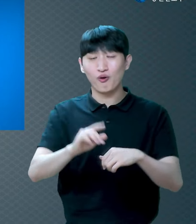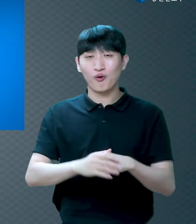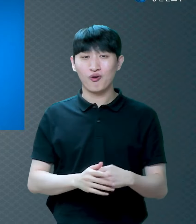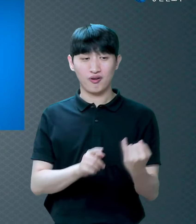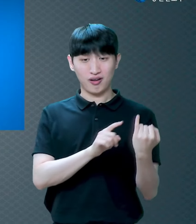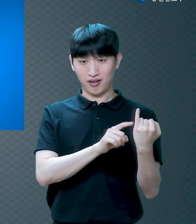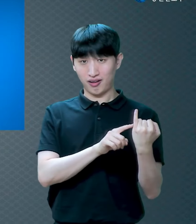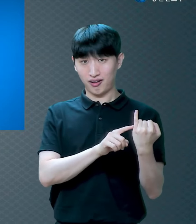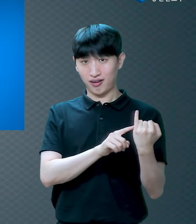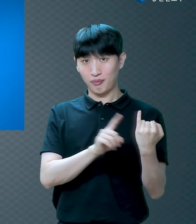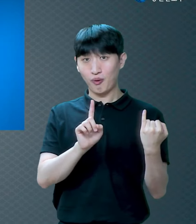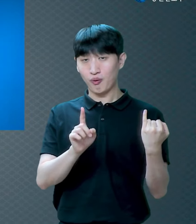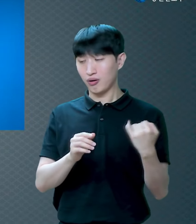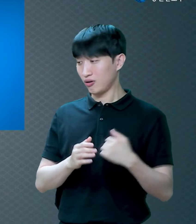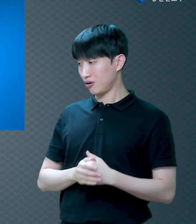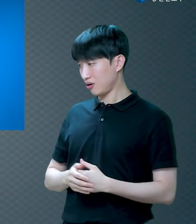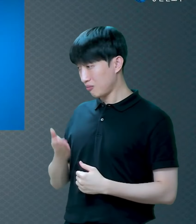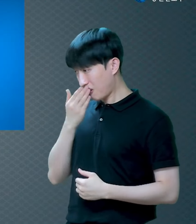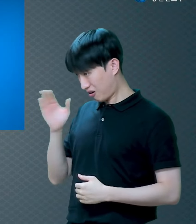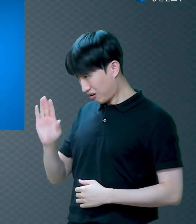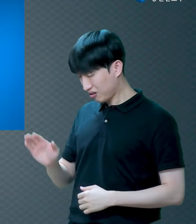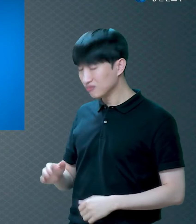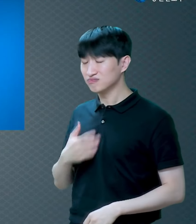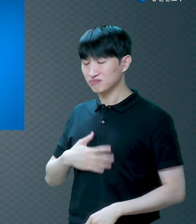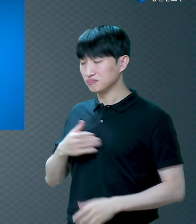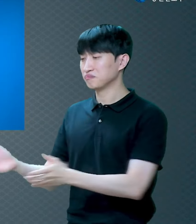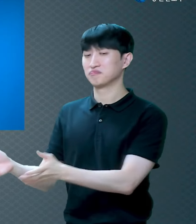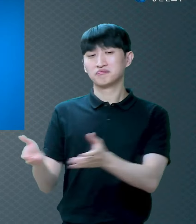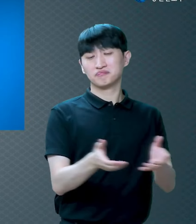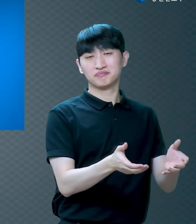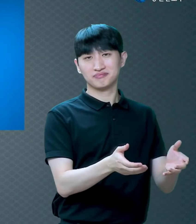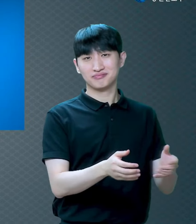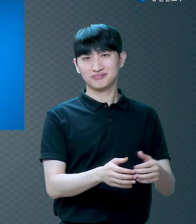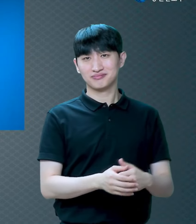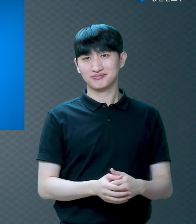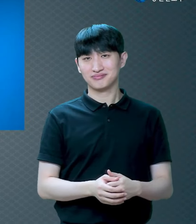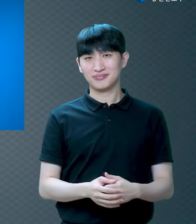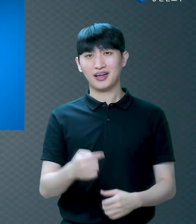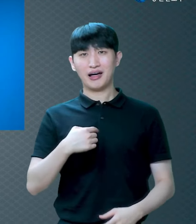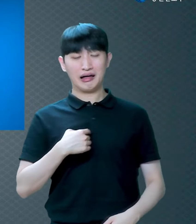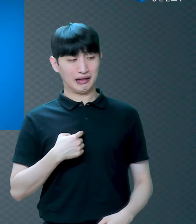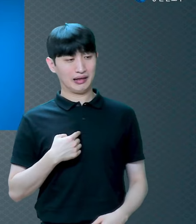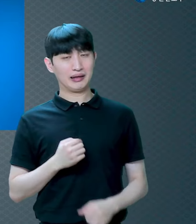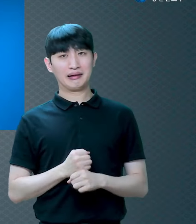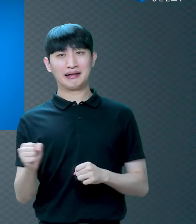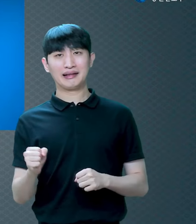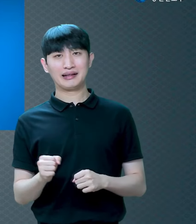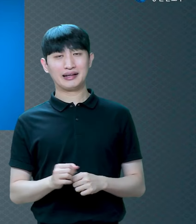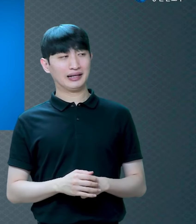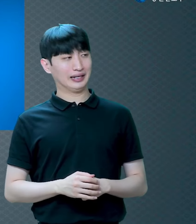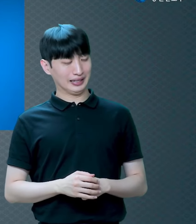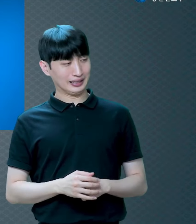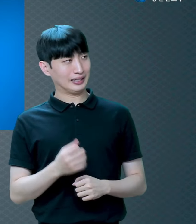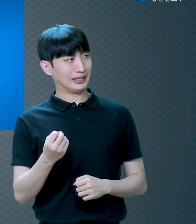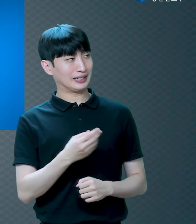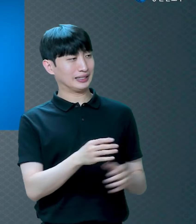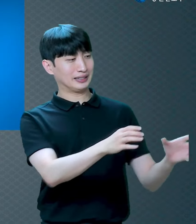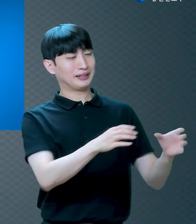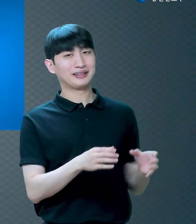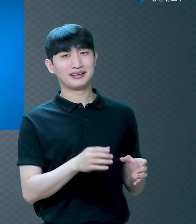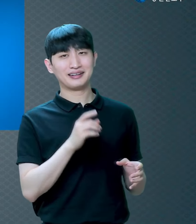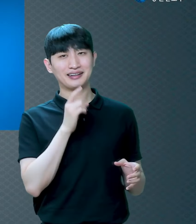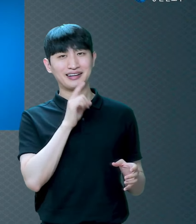드실래요 그리고 딱 치워버리는 거예요 다시 달라고 하기도 좀 그렇고 볼쯤 아니 그런데